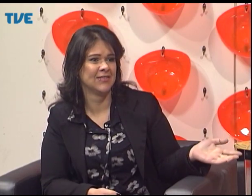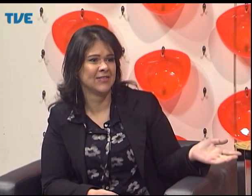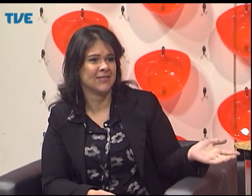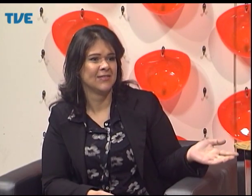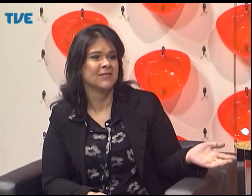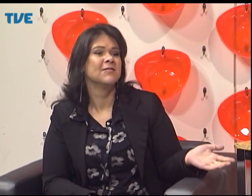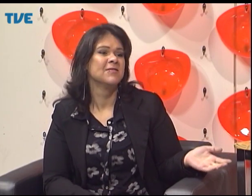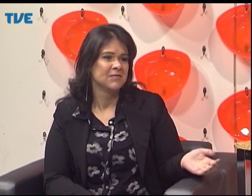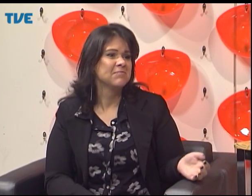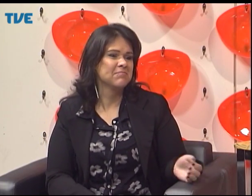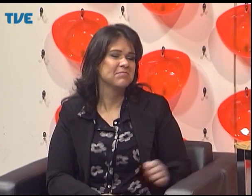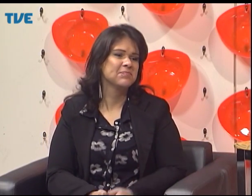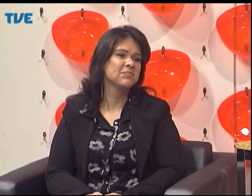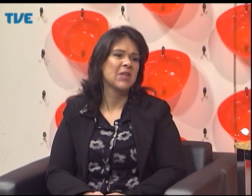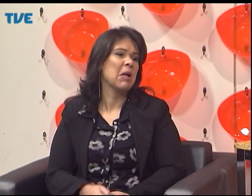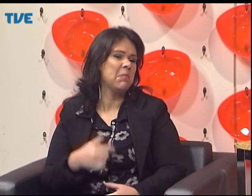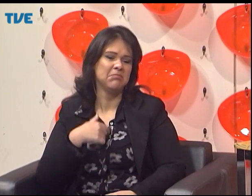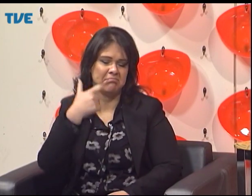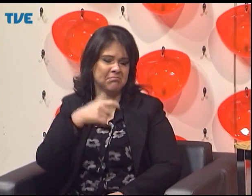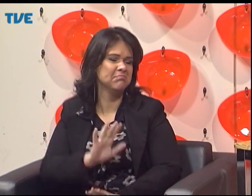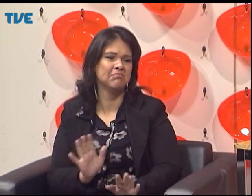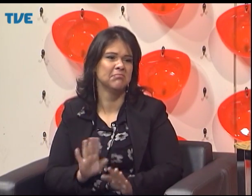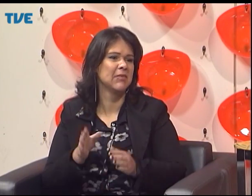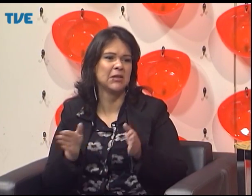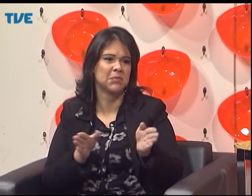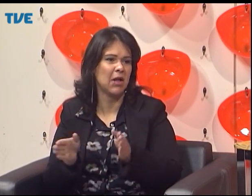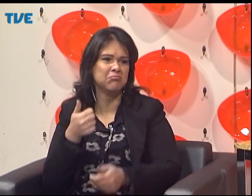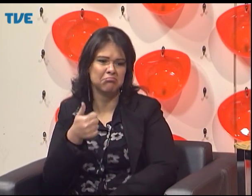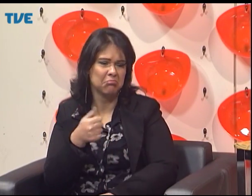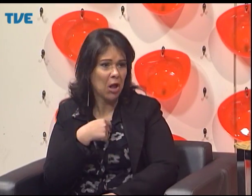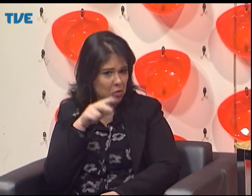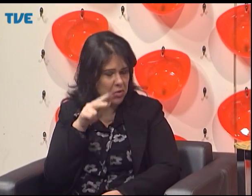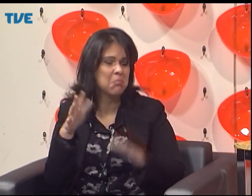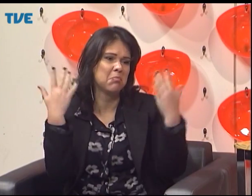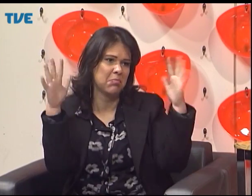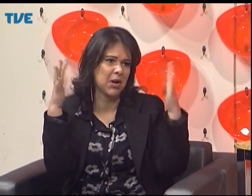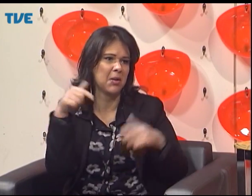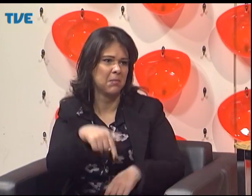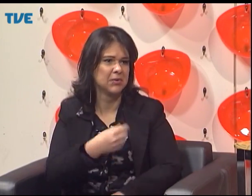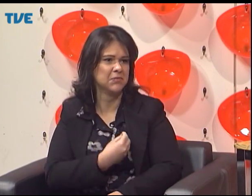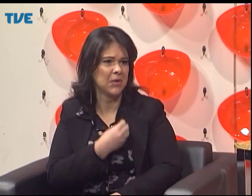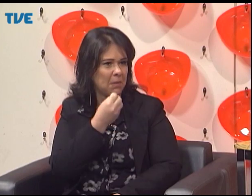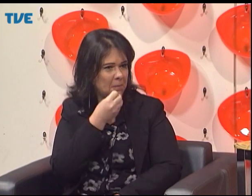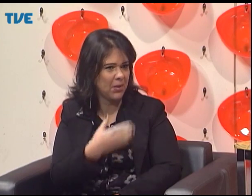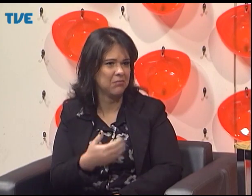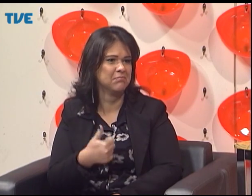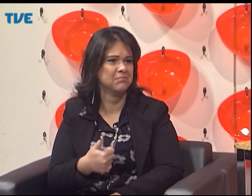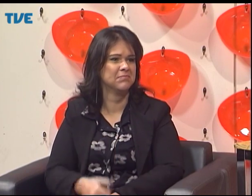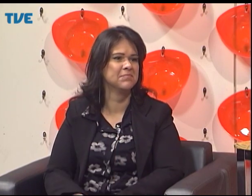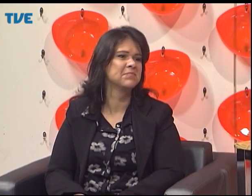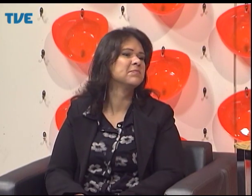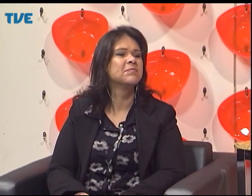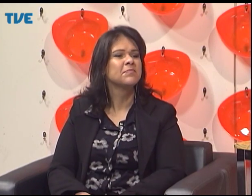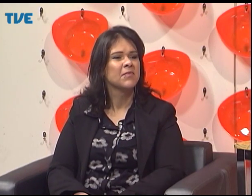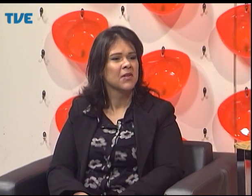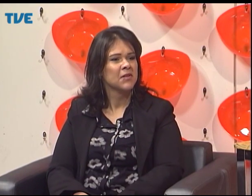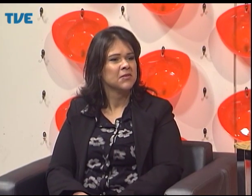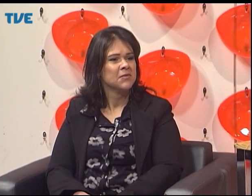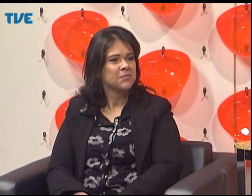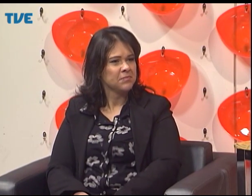com este surdo pilotar um avião. Não há nada que restringe a ele. É a sociedade que se restringe porque ela não consegue se comunicar. E aqui o